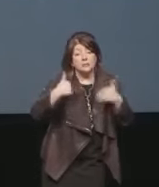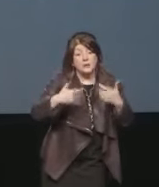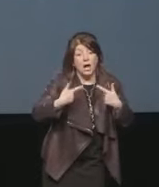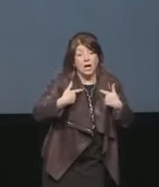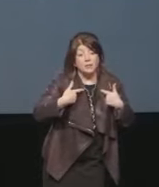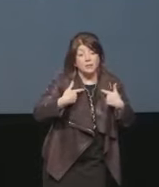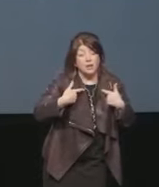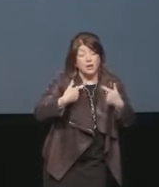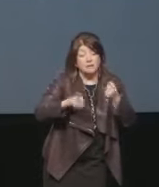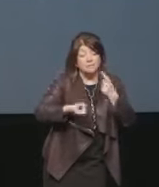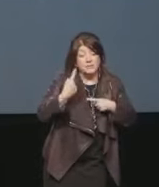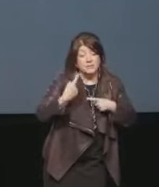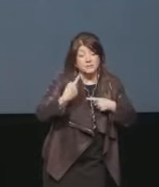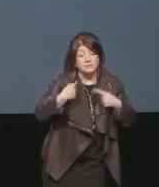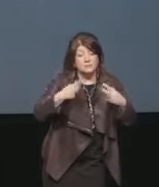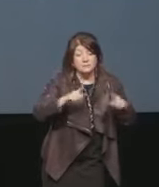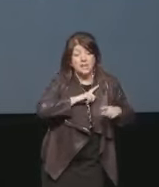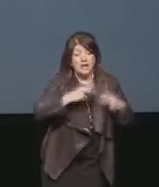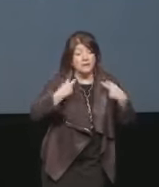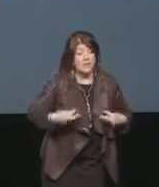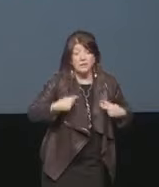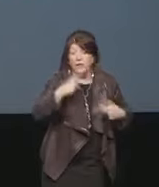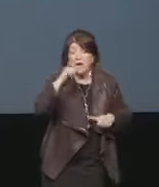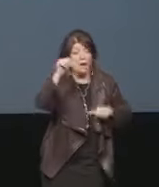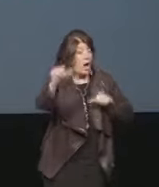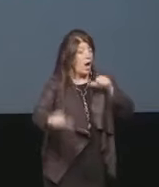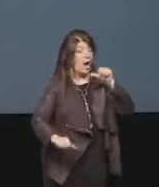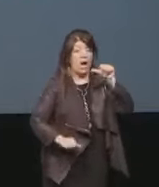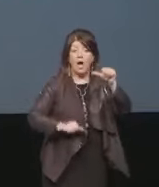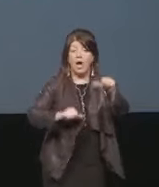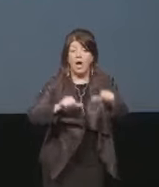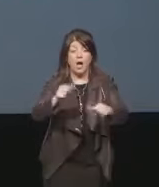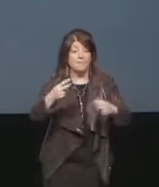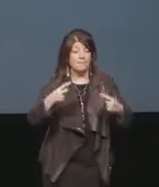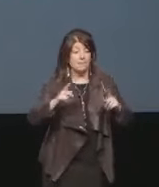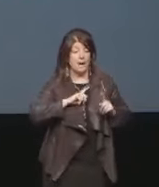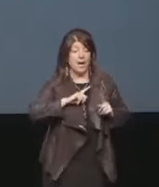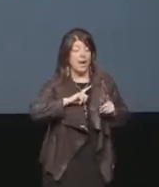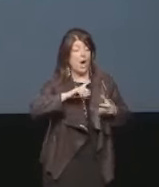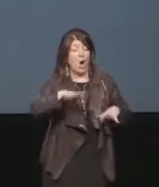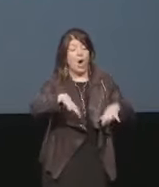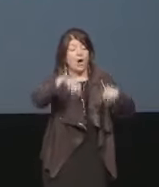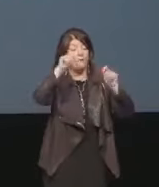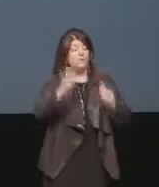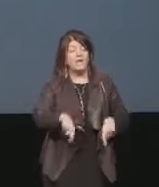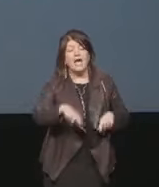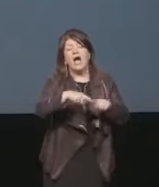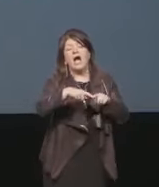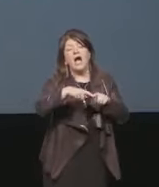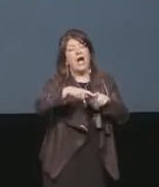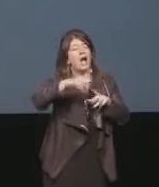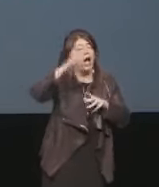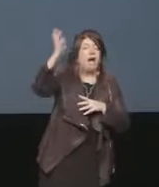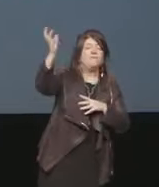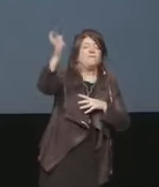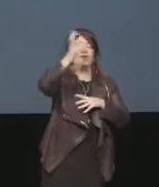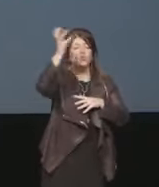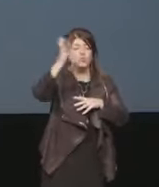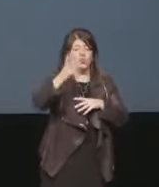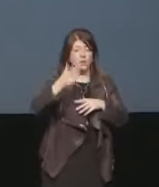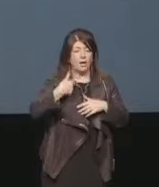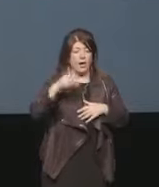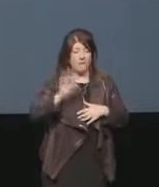cambiata ed è nata una meravigliosa grande avventura che è la mia vita attuale. Da Riccardo ogni giorno imparo qualche cosa